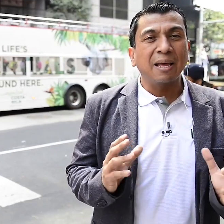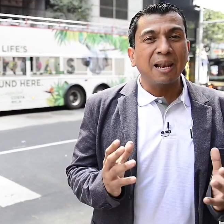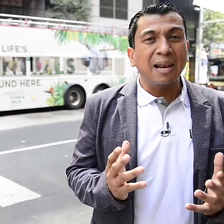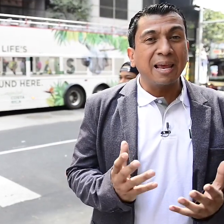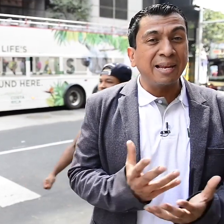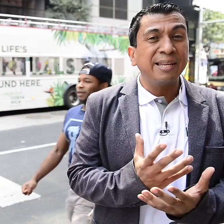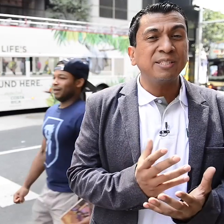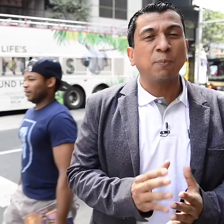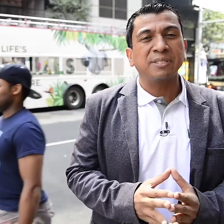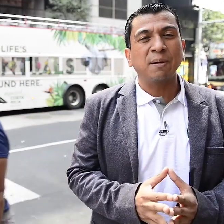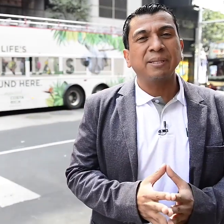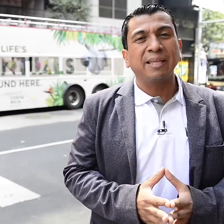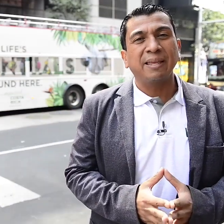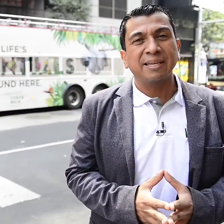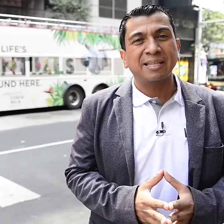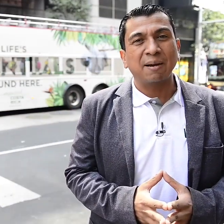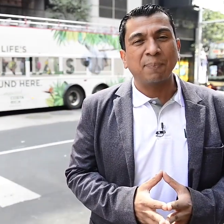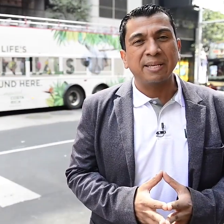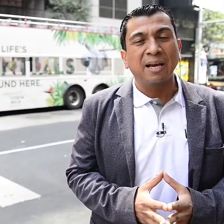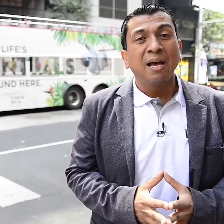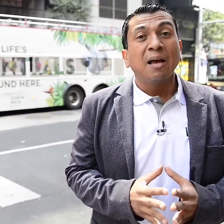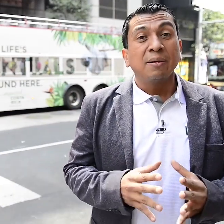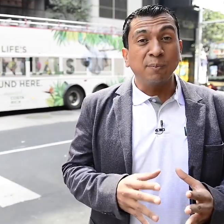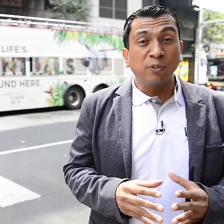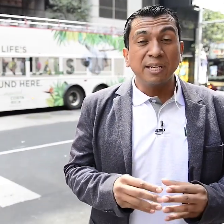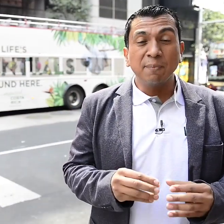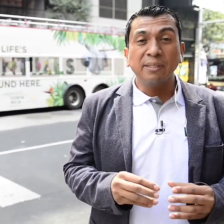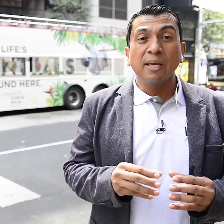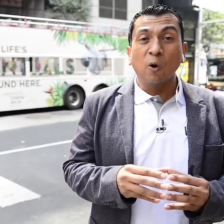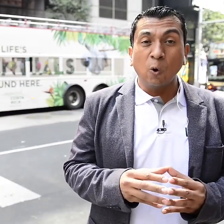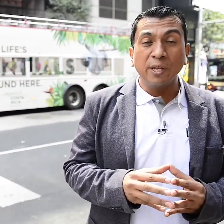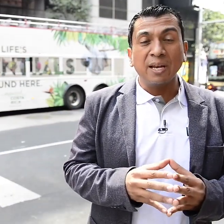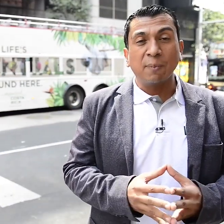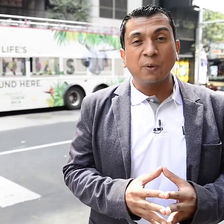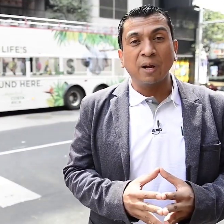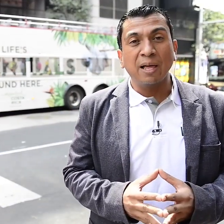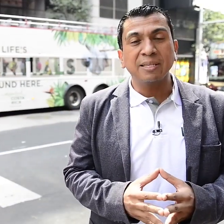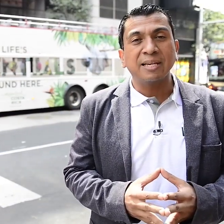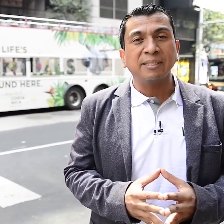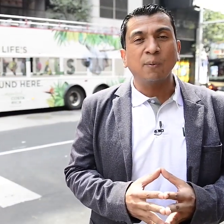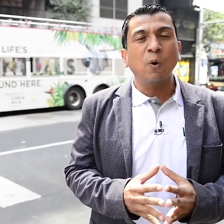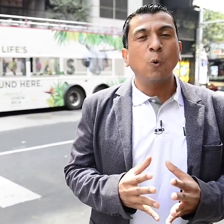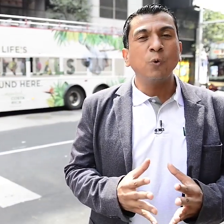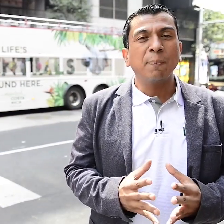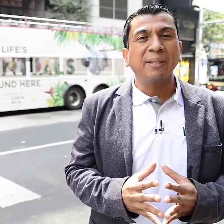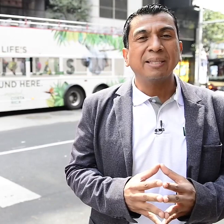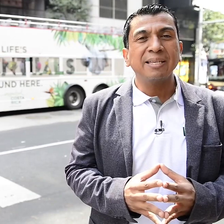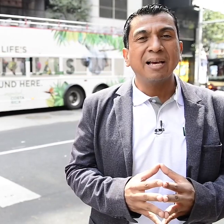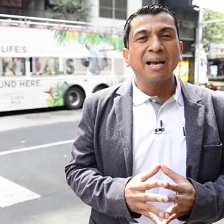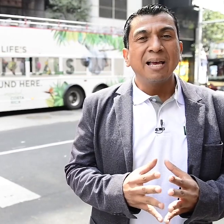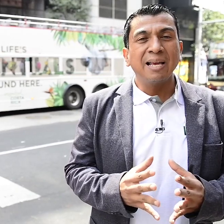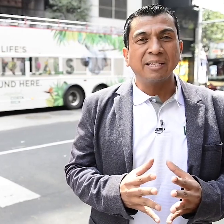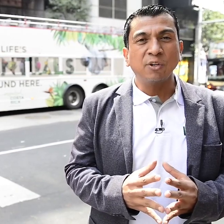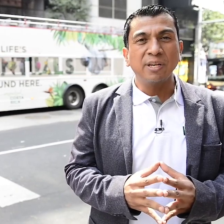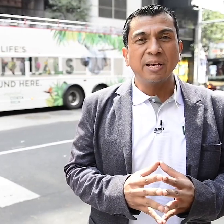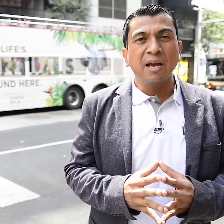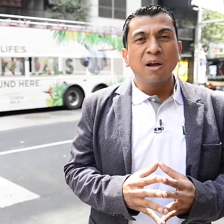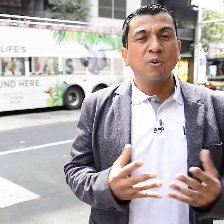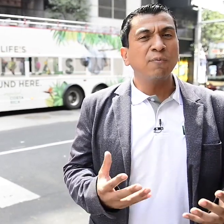está el inicio precisamente de esta campaña. Simultáneamente, hoy en la madrugada, se activó una pantalla